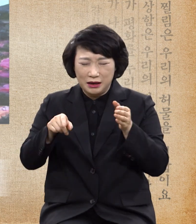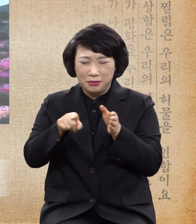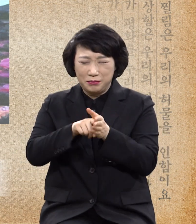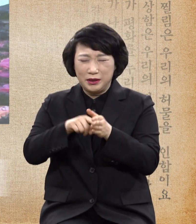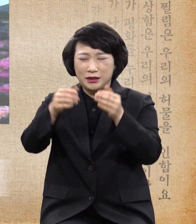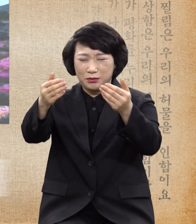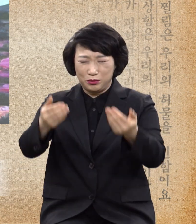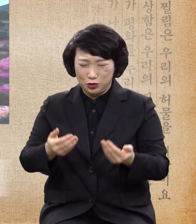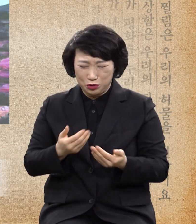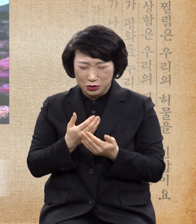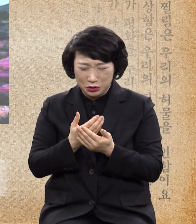주시옵소서